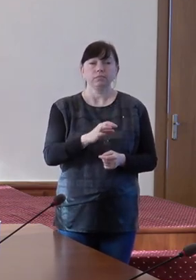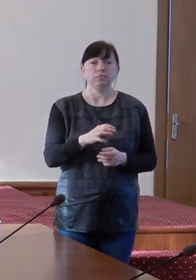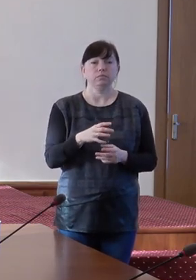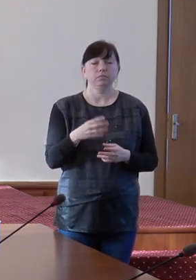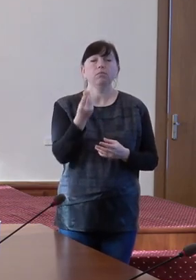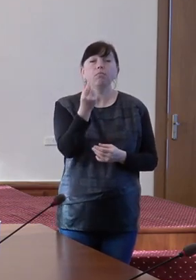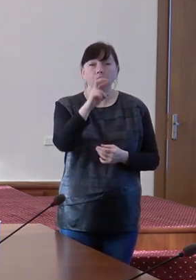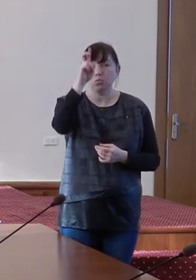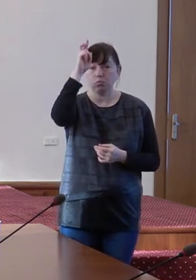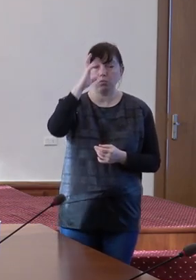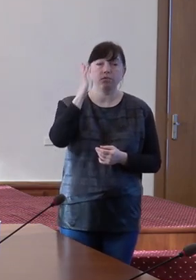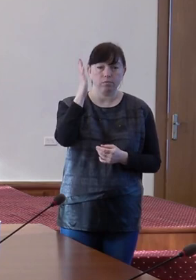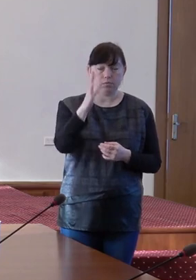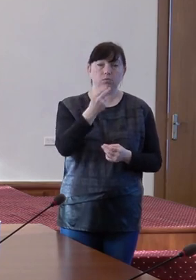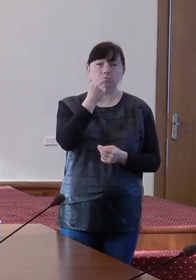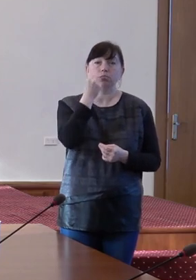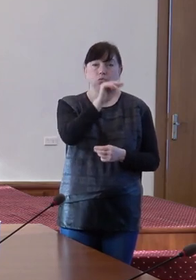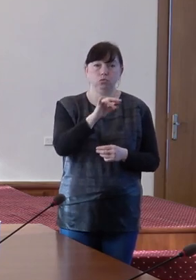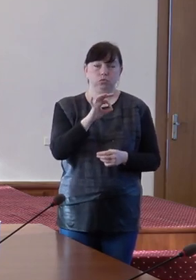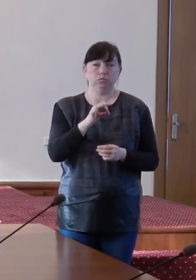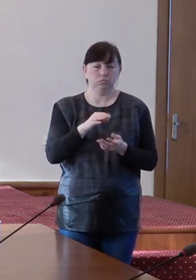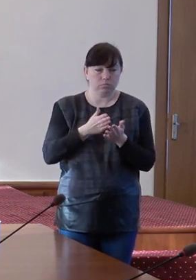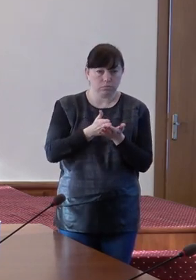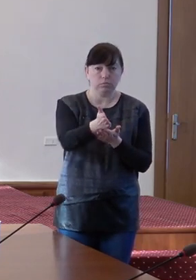banului public fiind spărită. Vă mulțumesc!